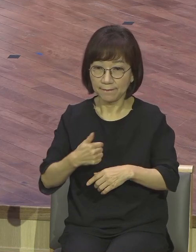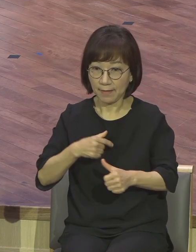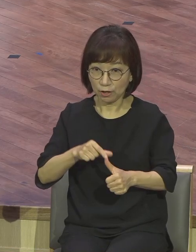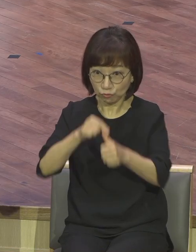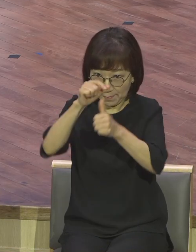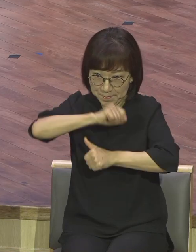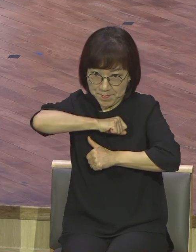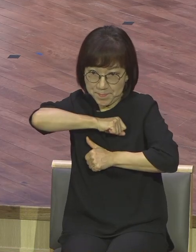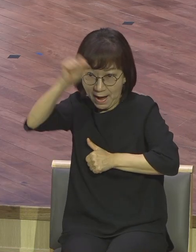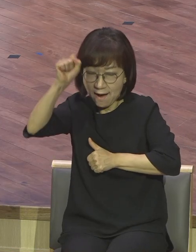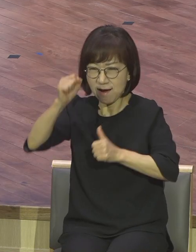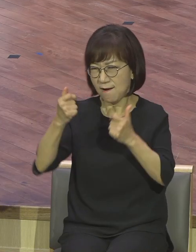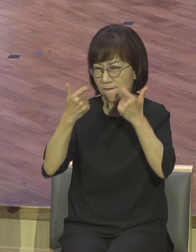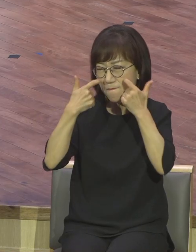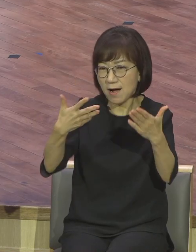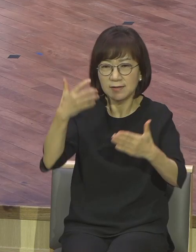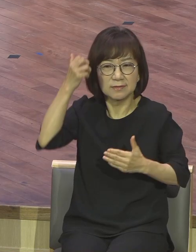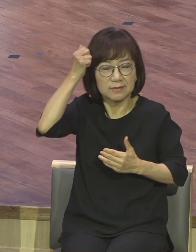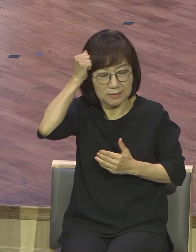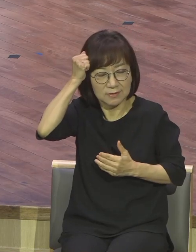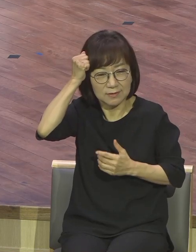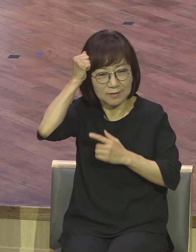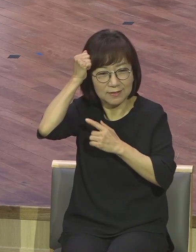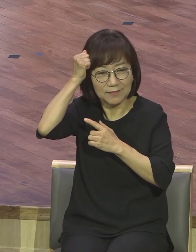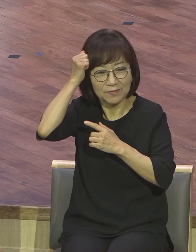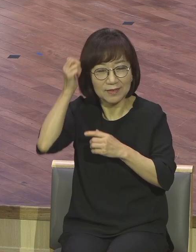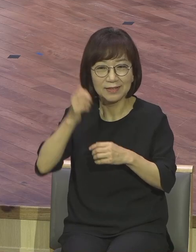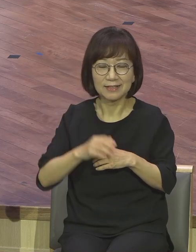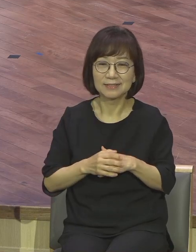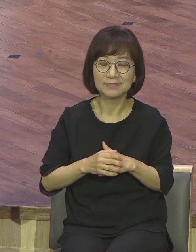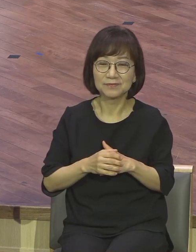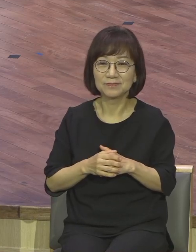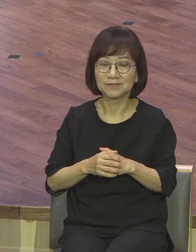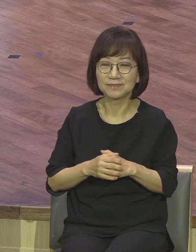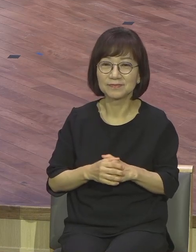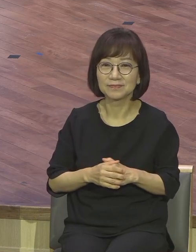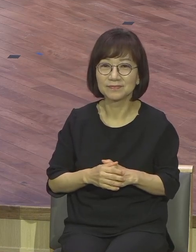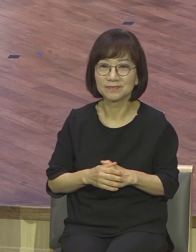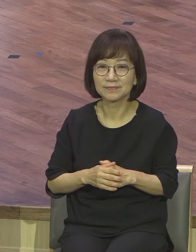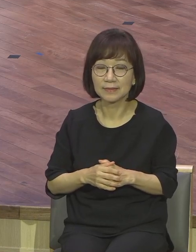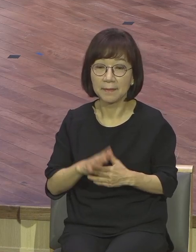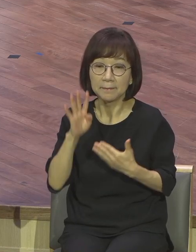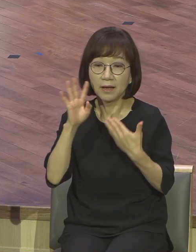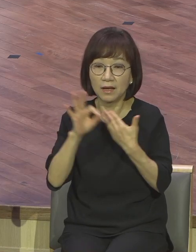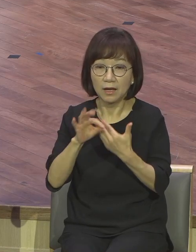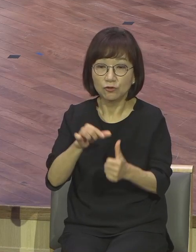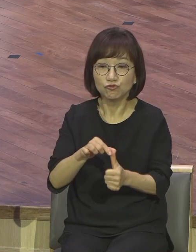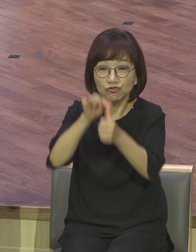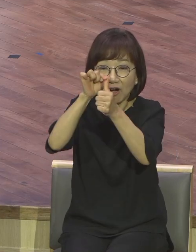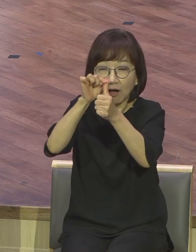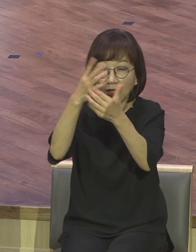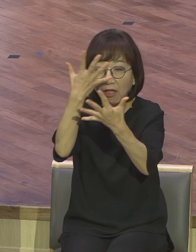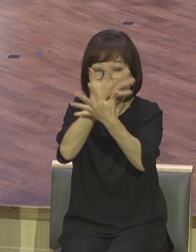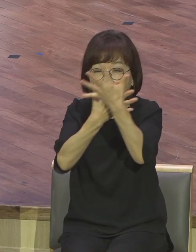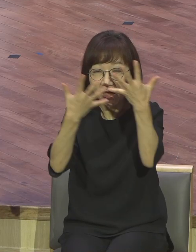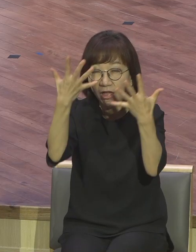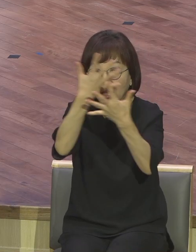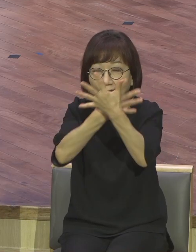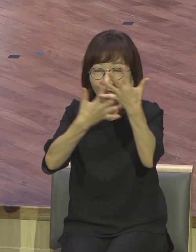이 부분은 영적인 삶의 중심축인데 이 축이 흔들리면 다른 모든 것도